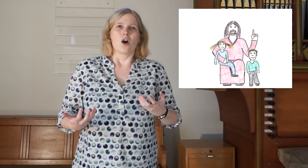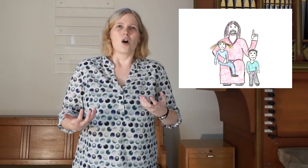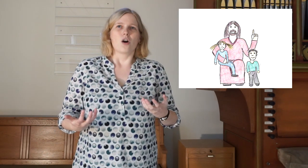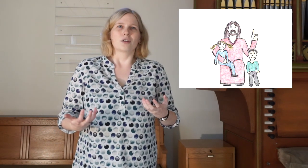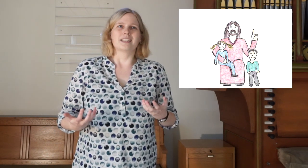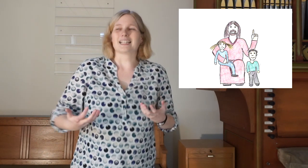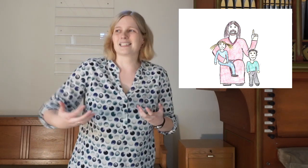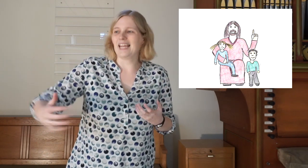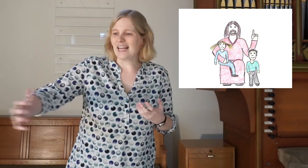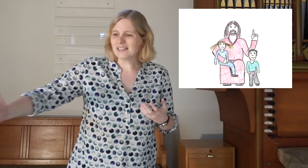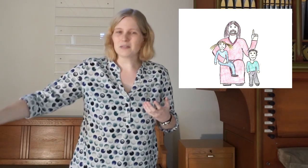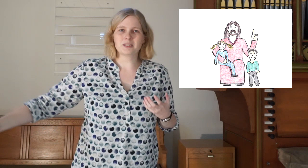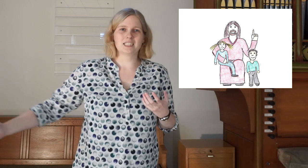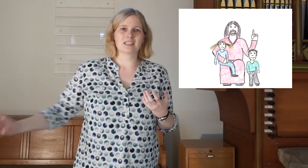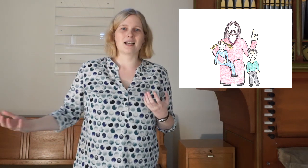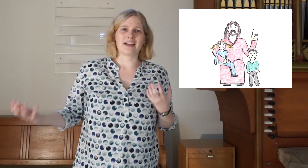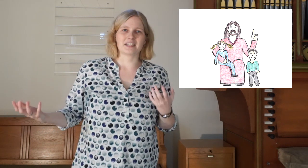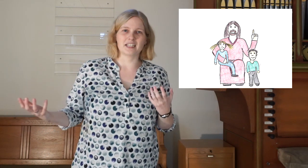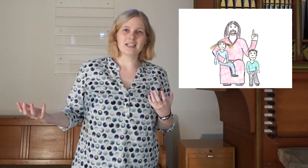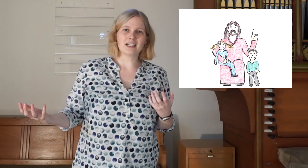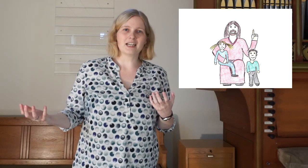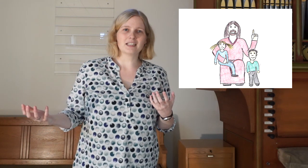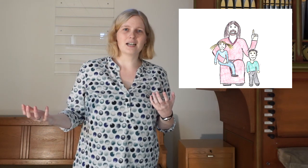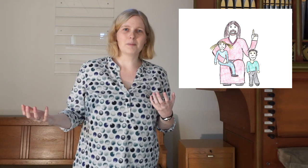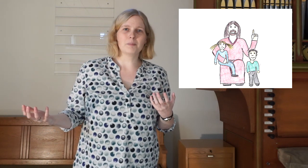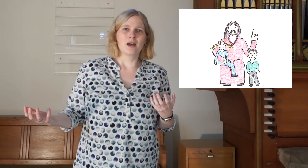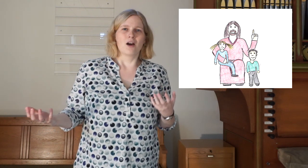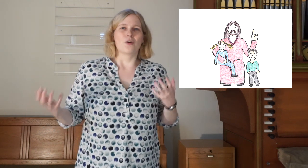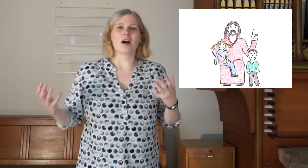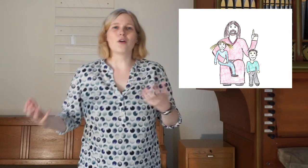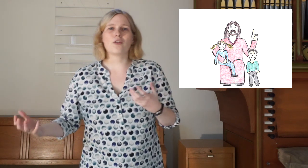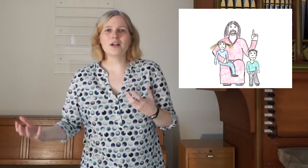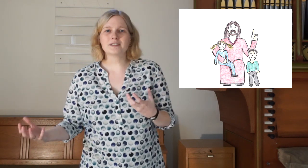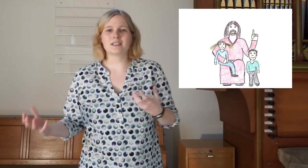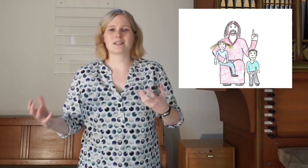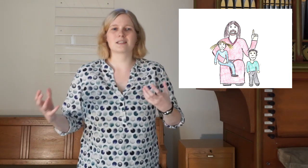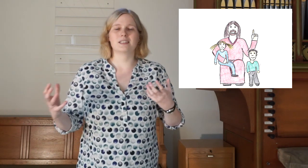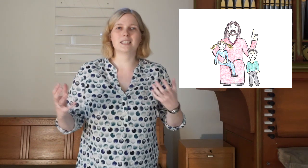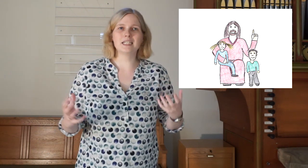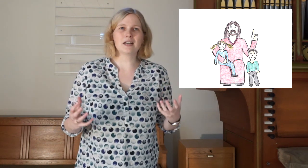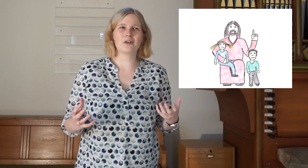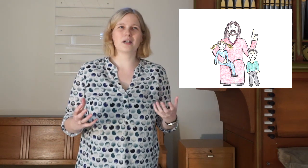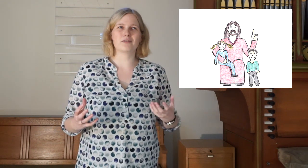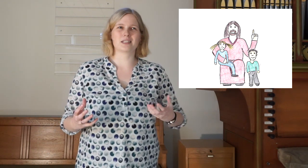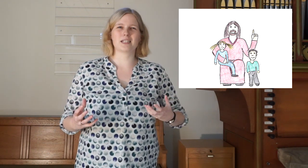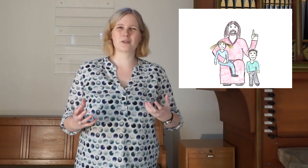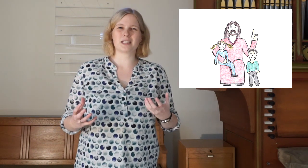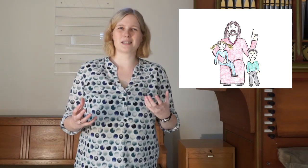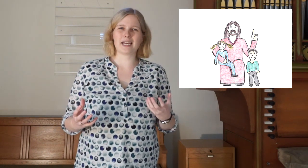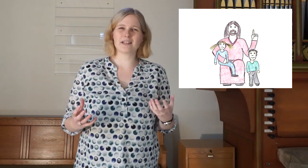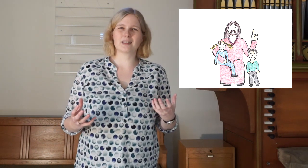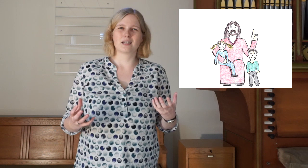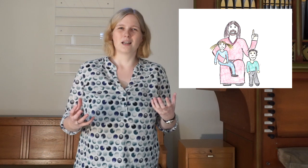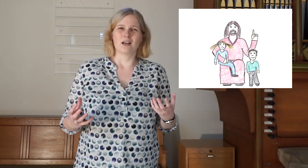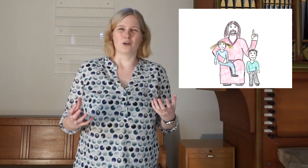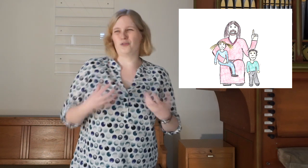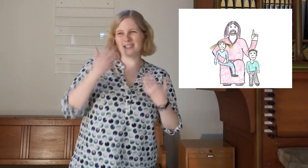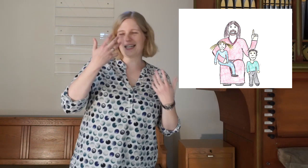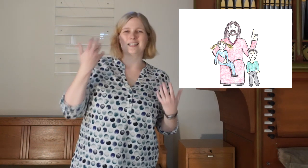und die ganzen Eltern mit ihren kleinen Kindern ankamen und auch wollten, dass die Kinder hören, was Jesus erzählt. Und wir dachten